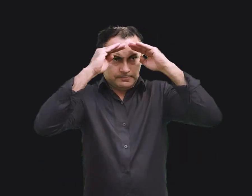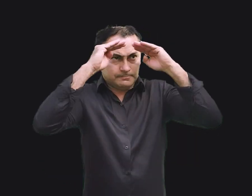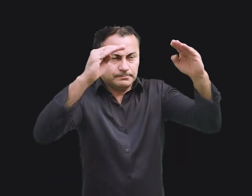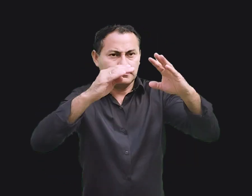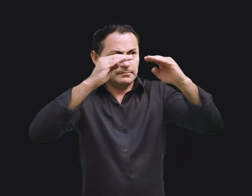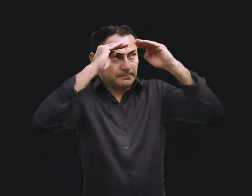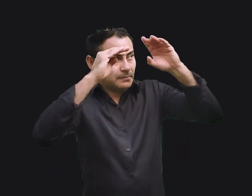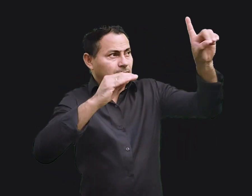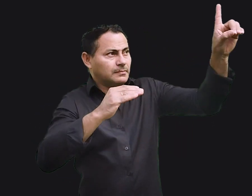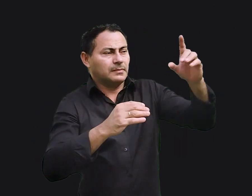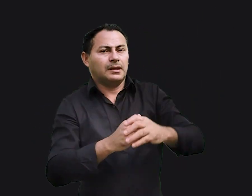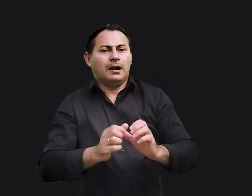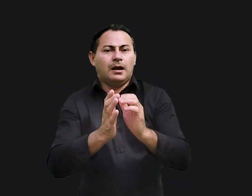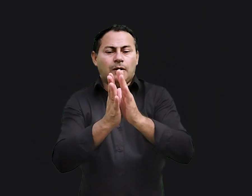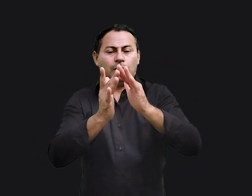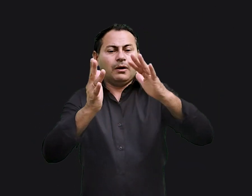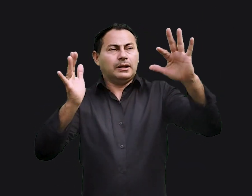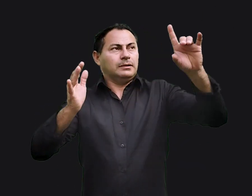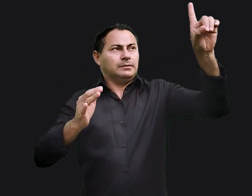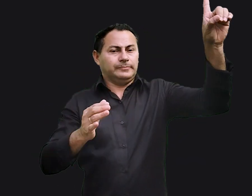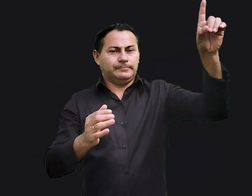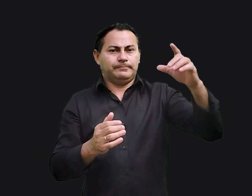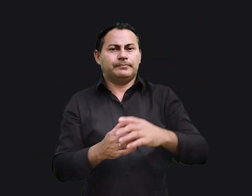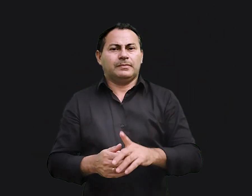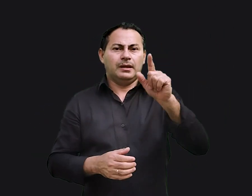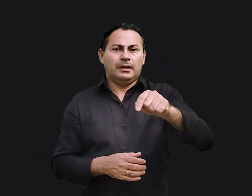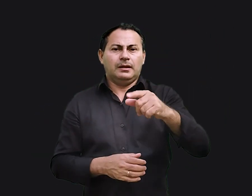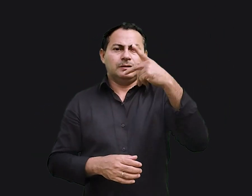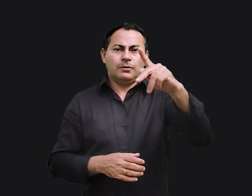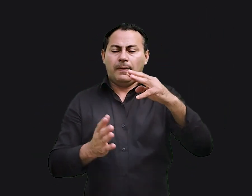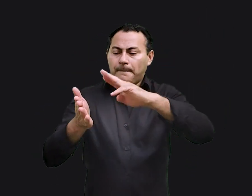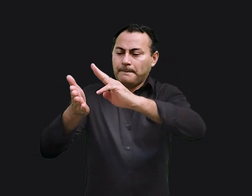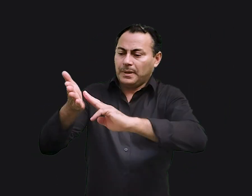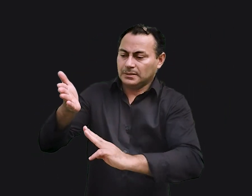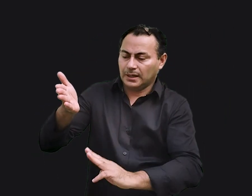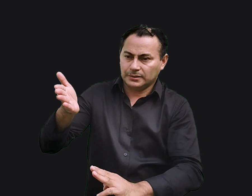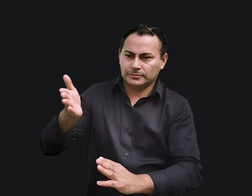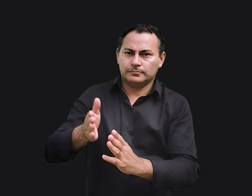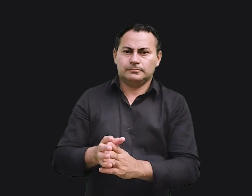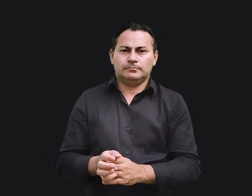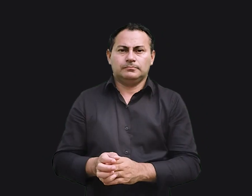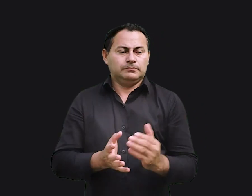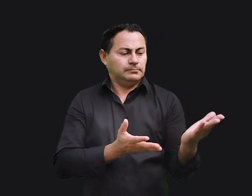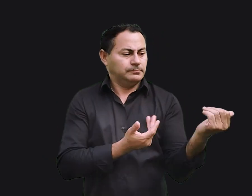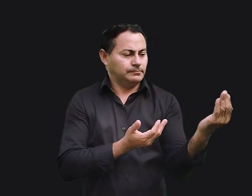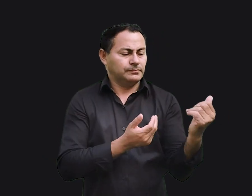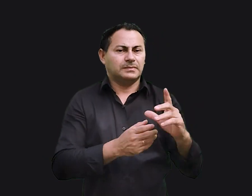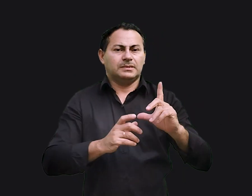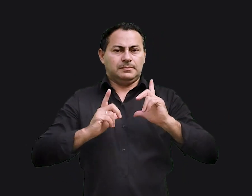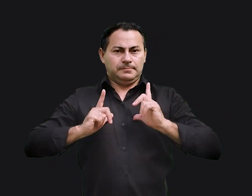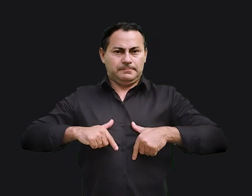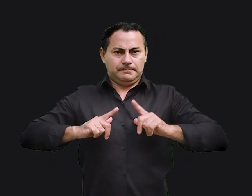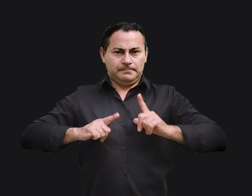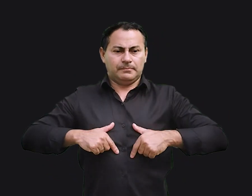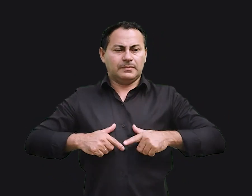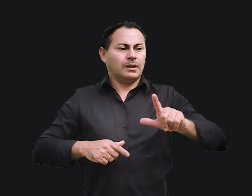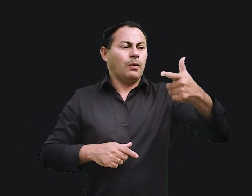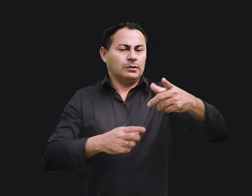e temente é a glória de Deus. Essa foi sua mensagem para os jovens de Israel. Outro